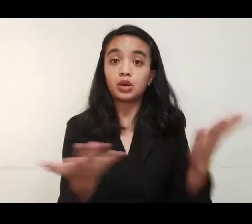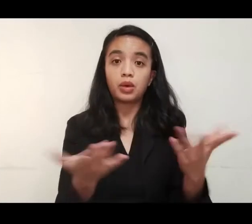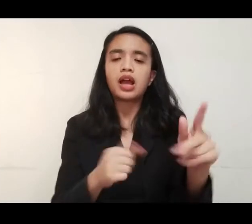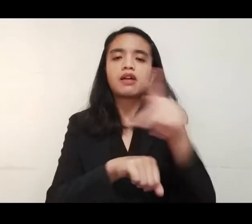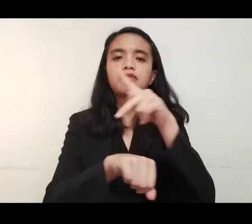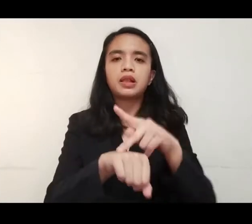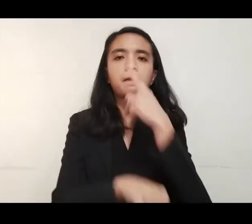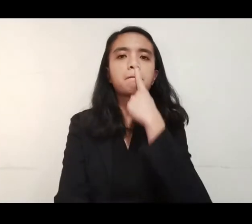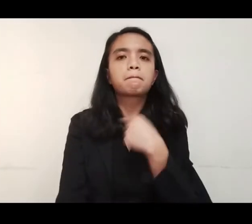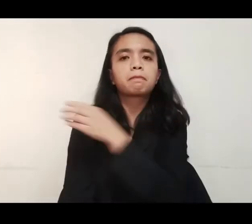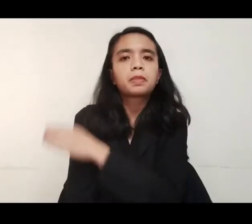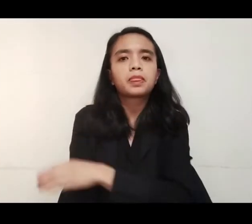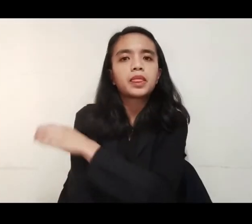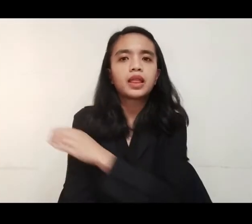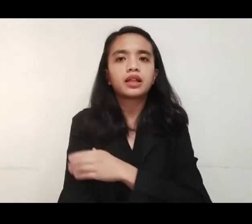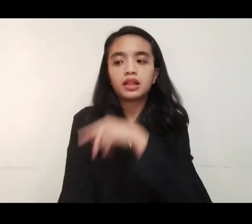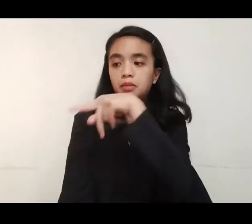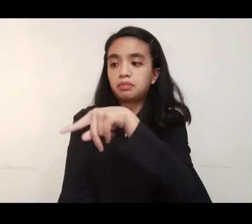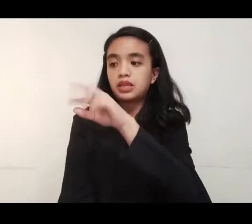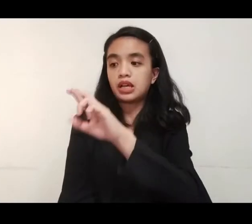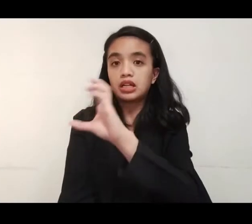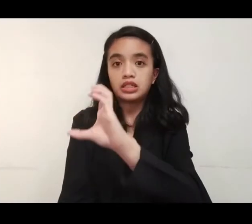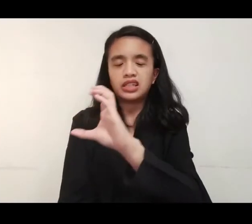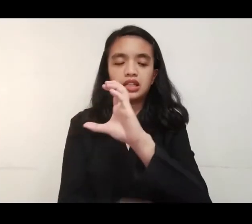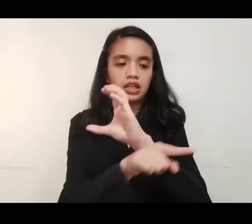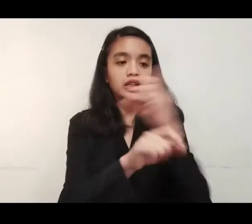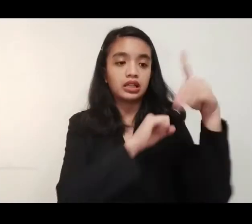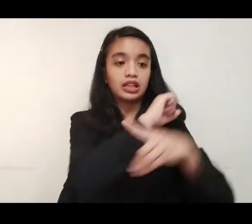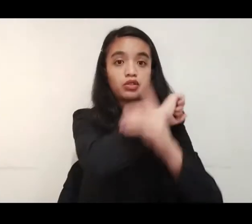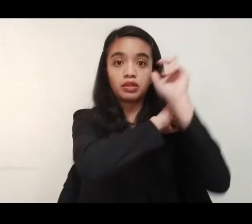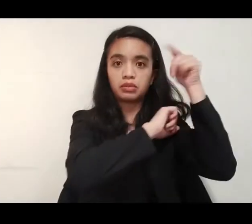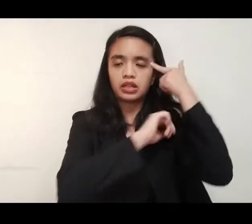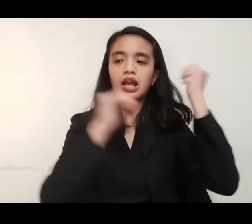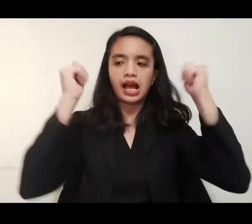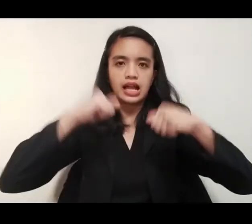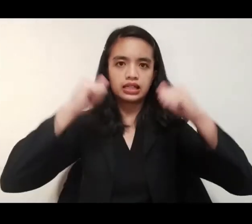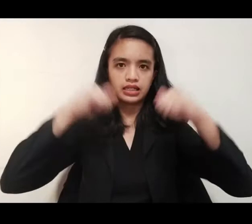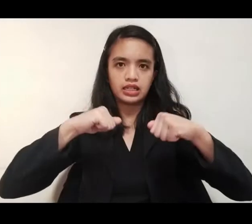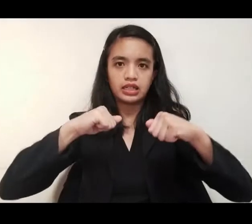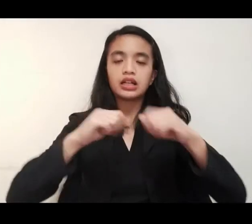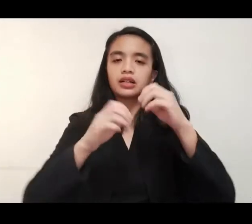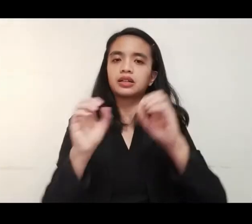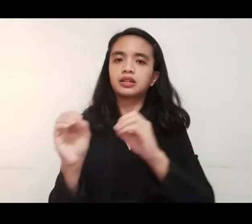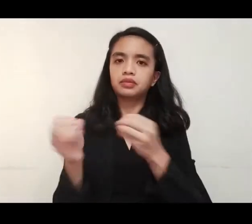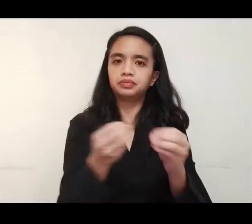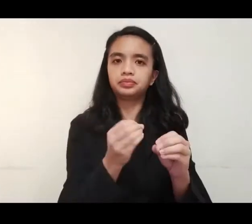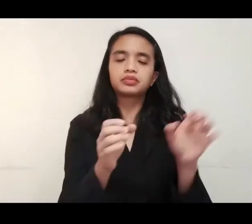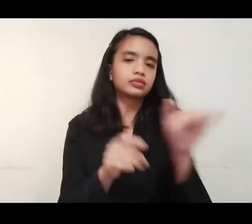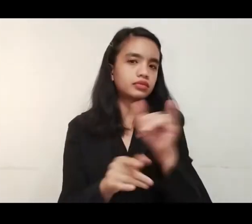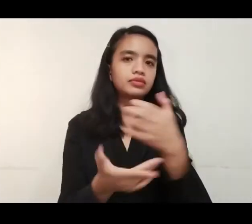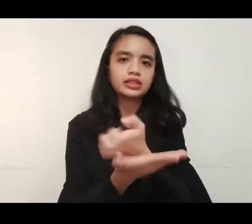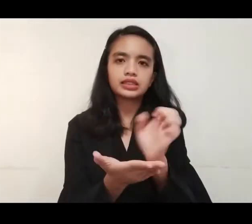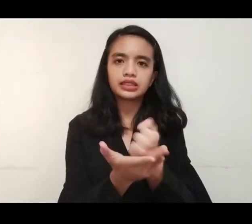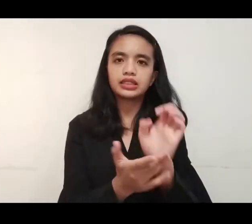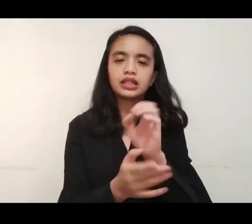COVID-19 ng Philippine Red Cross. Nagkasundo ang PRC at Dagupan City Government sa operasyon nito, partikular sa gastusin.